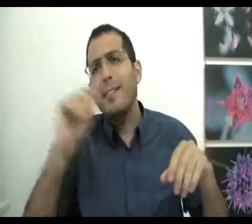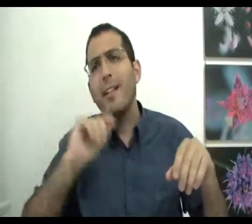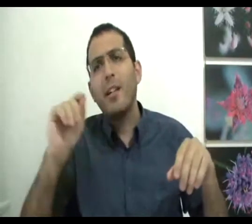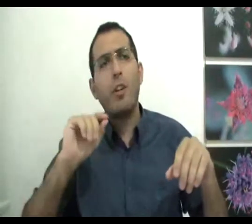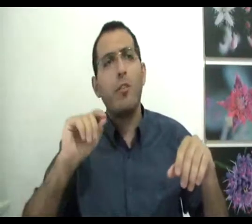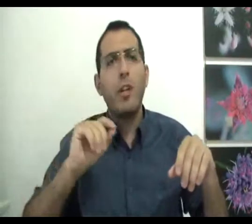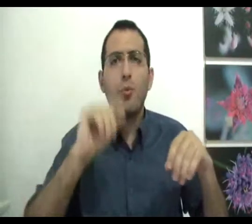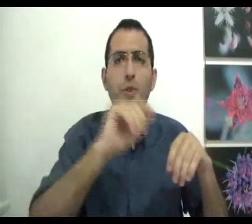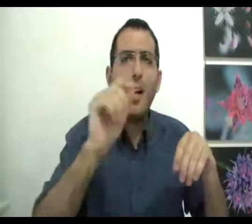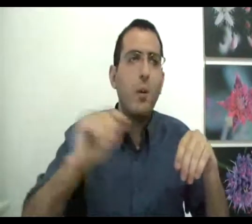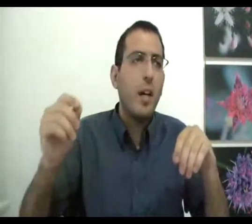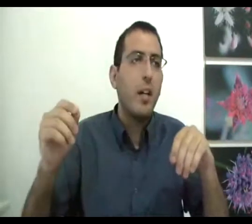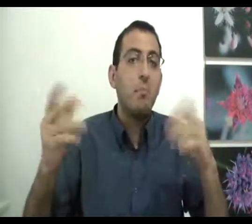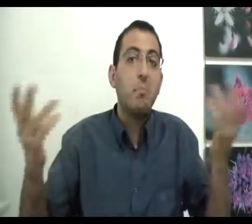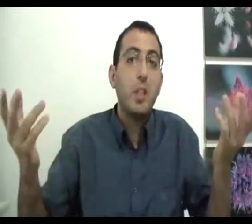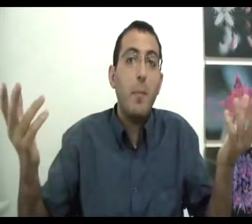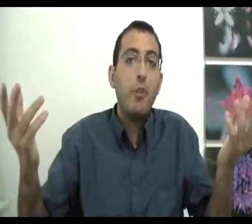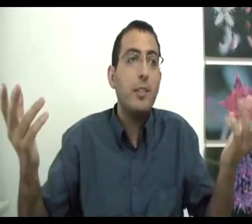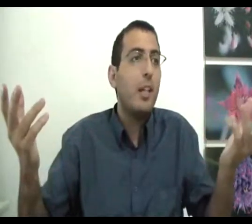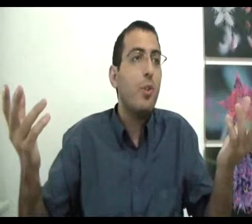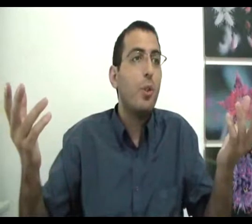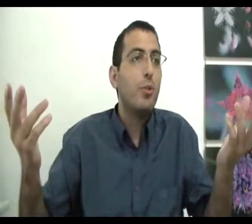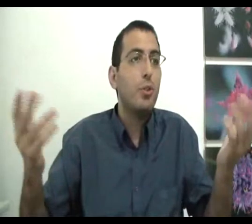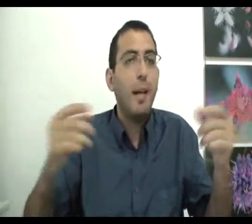צריך לבד ללקשקש את הכשקוש? ככה או ככה? זה לא משנה איזה כשקוש, זאת אומרת